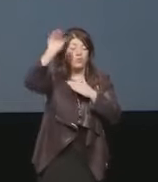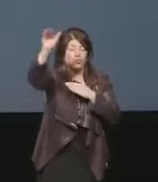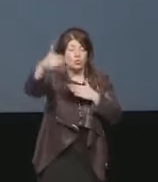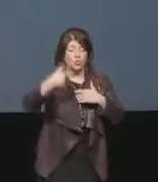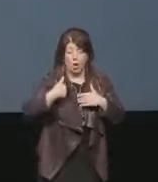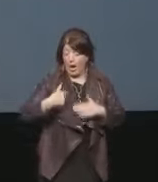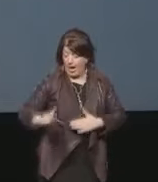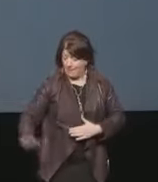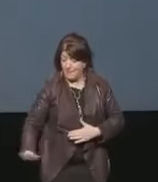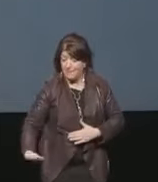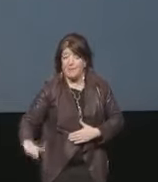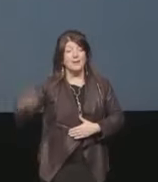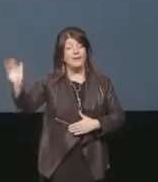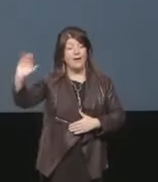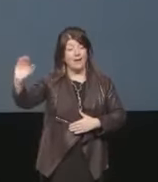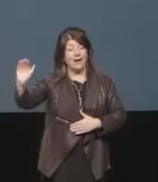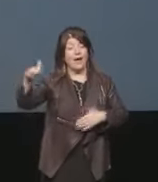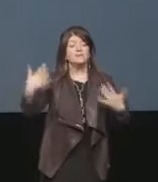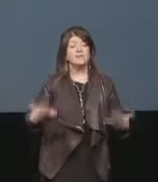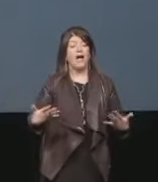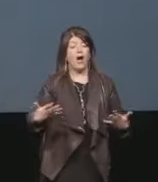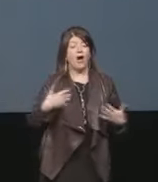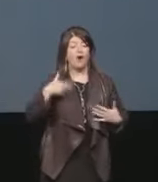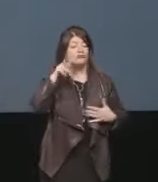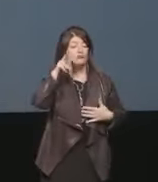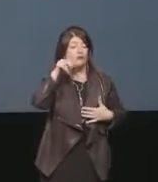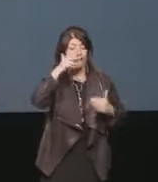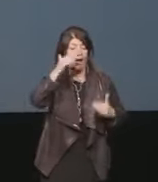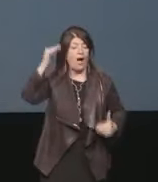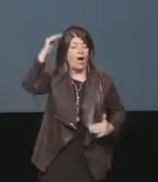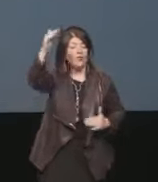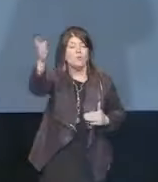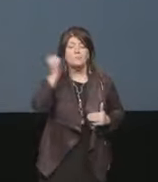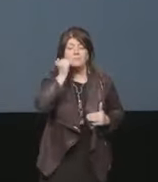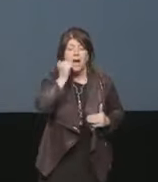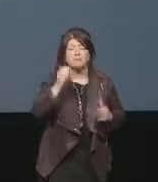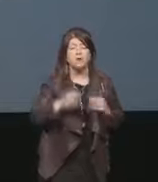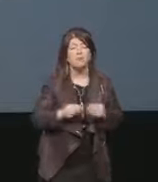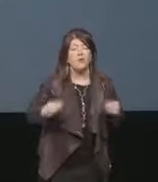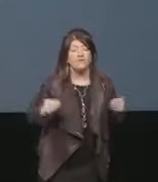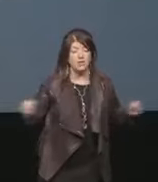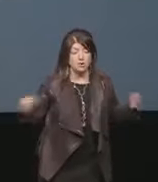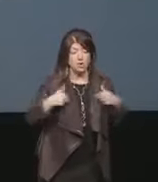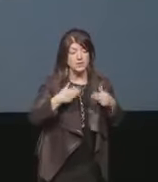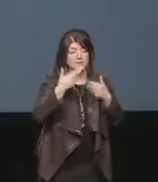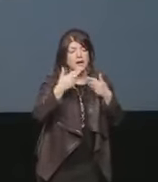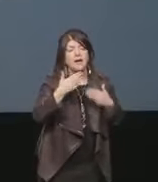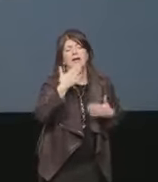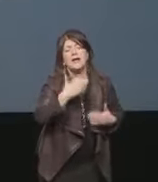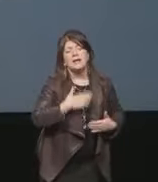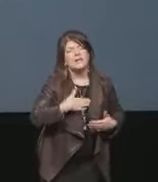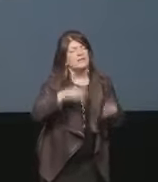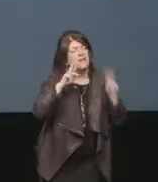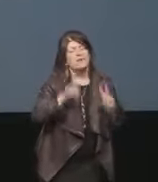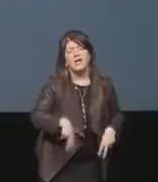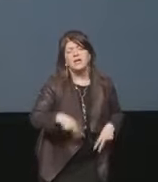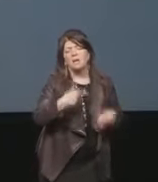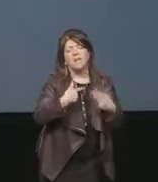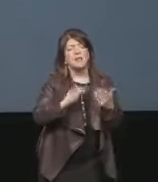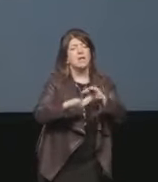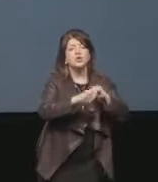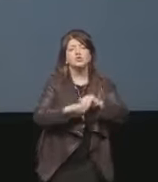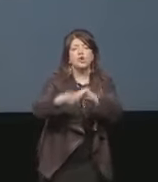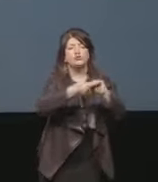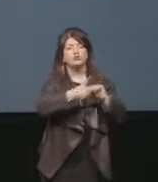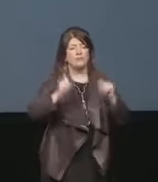oggi di donna adulta, madre e professionista, che crede in temi importanti per una società civile migliore, quali ad